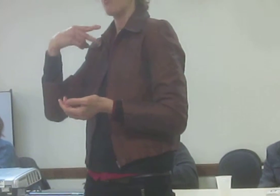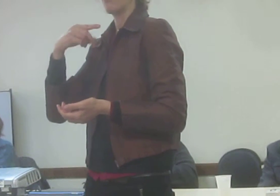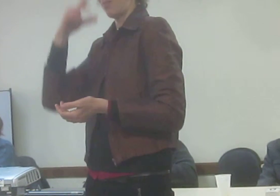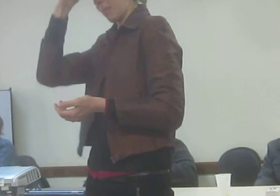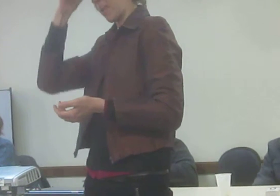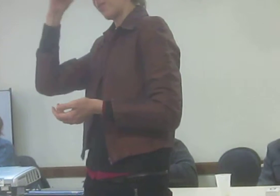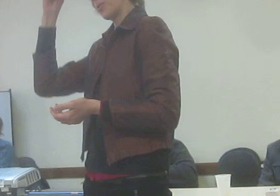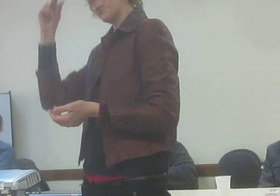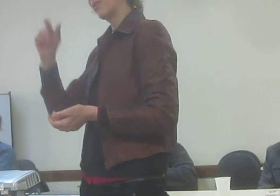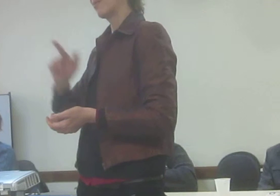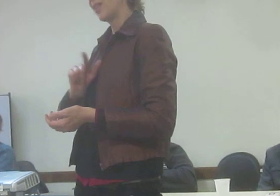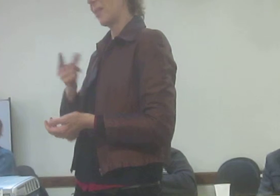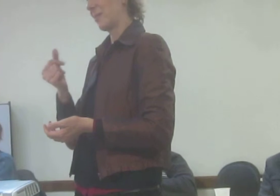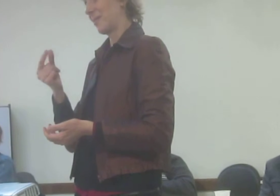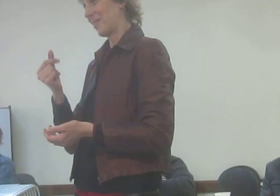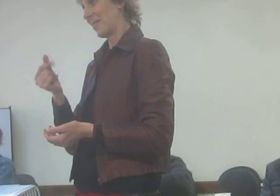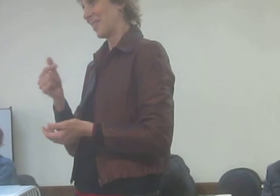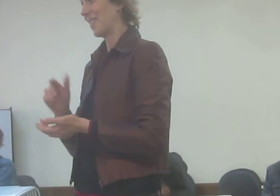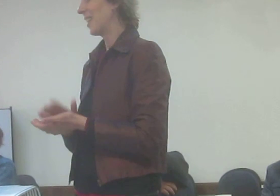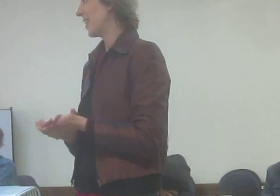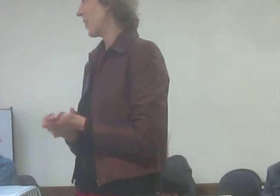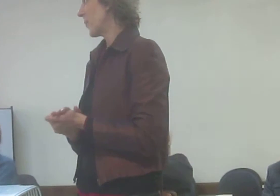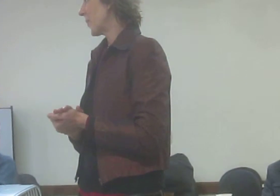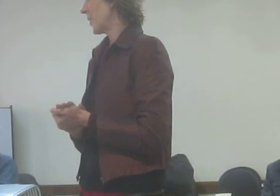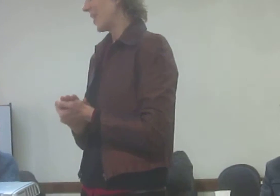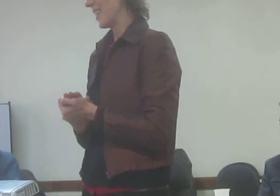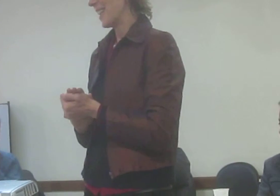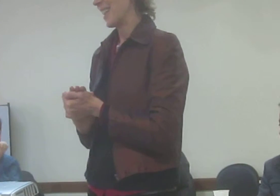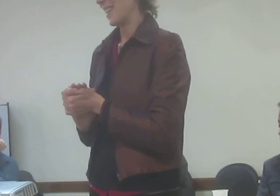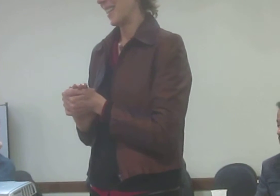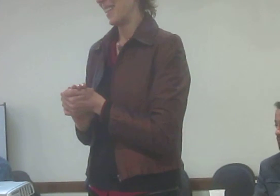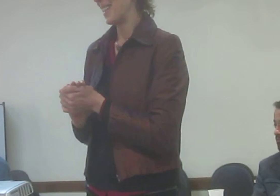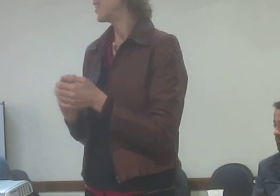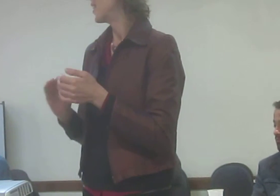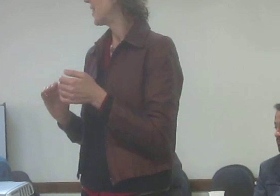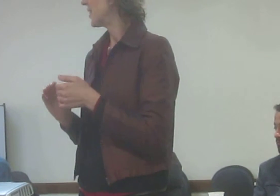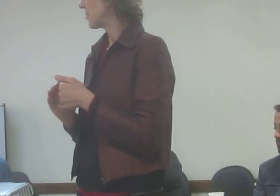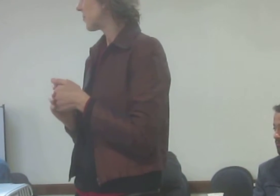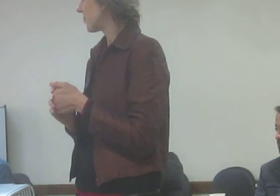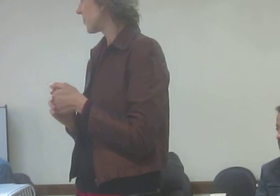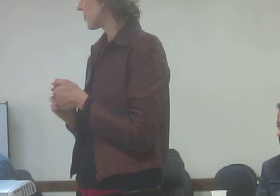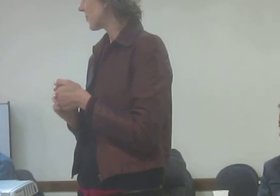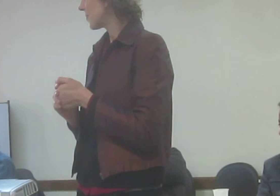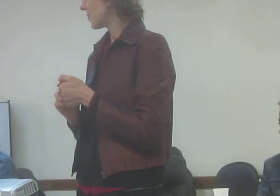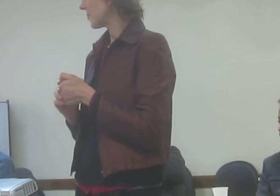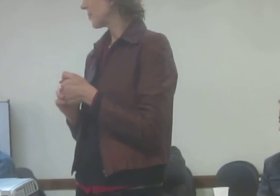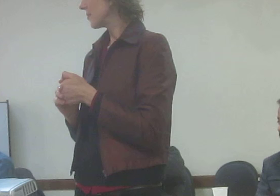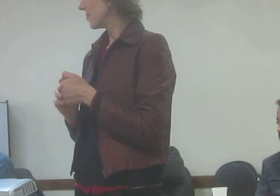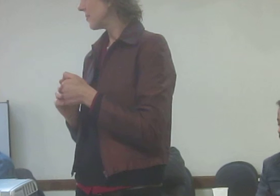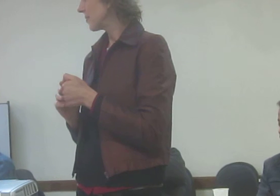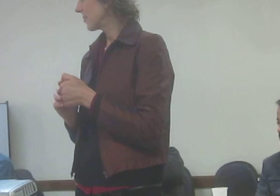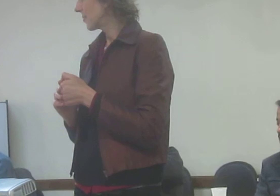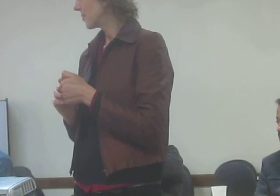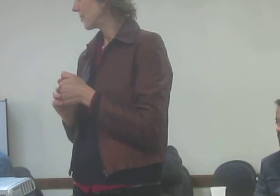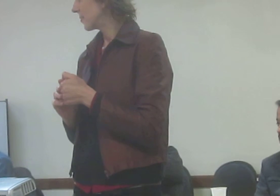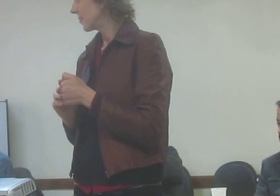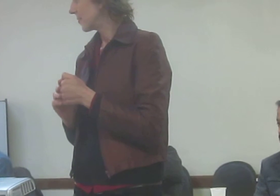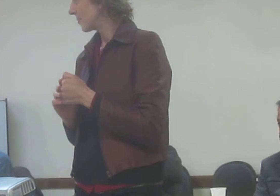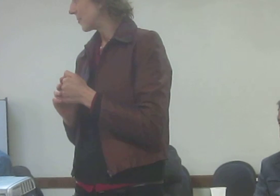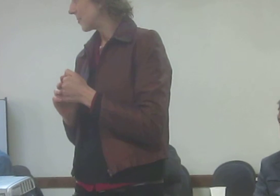e recursos para elas trabalhar. E profissionalizar muito mais gente que também estão aqui, que também têm interesse com isso. Várias pessoas aqui também têm interesse de aprender, não sabem com